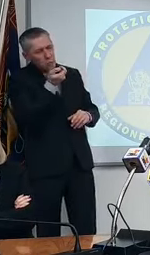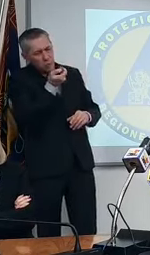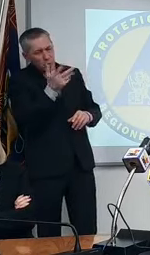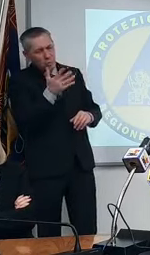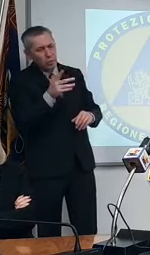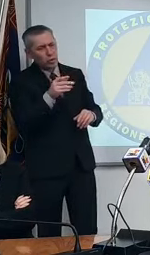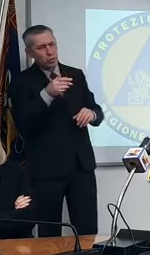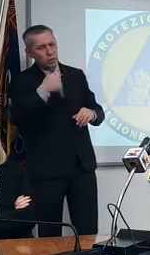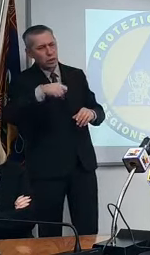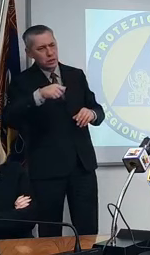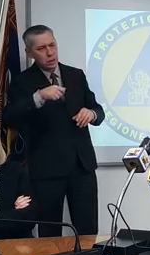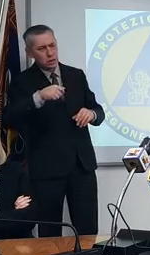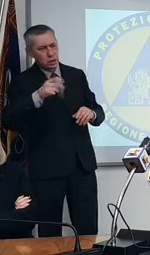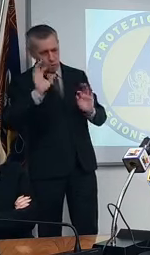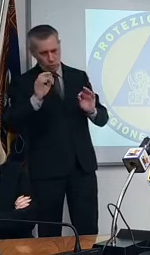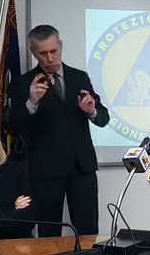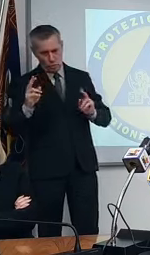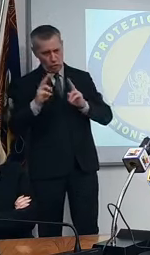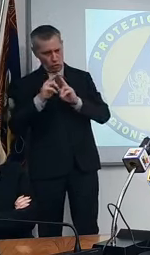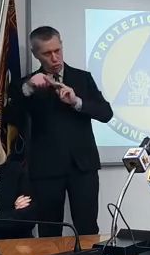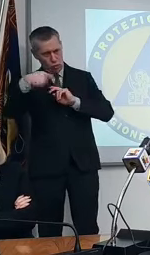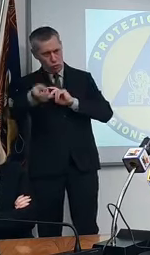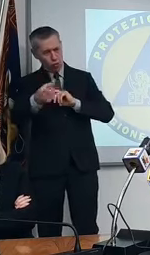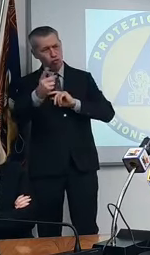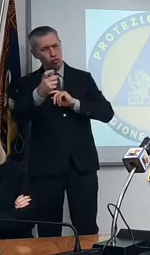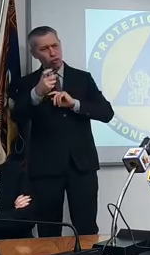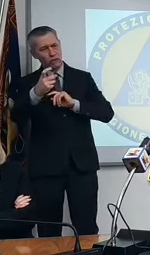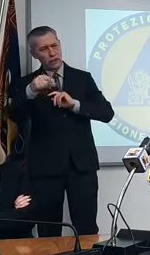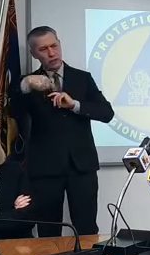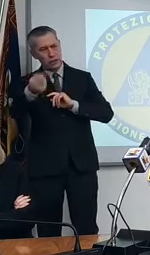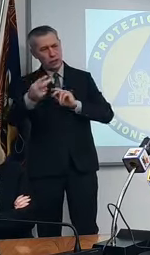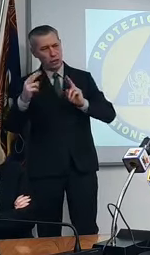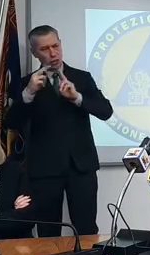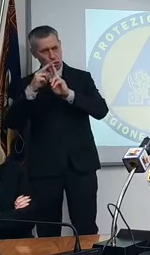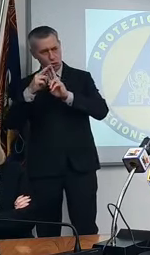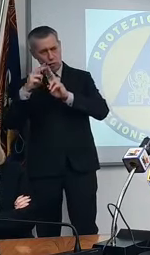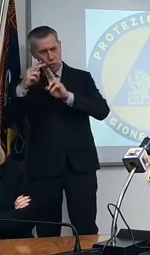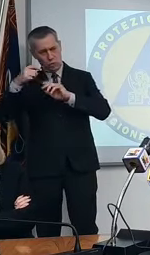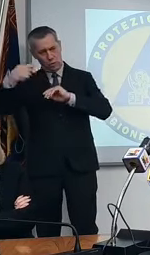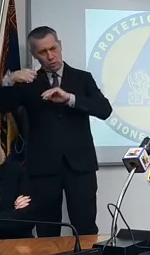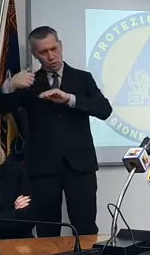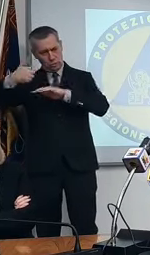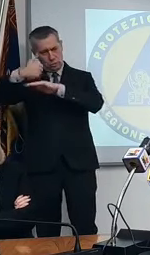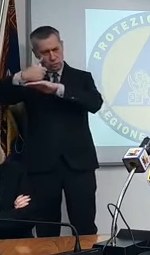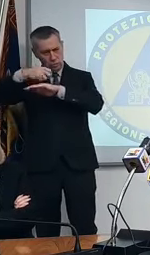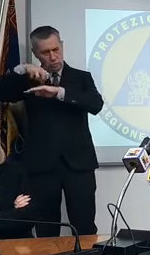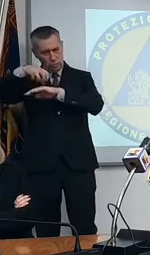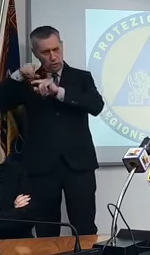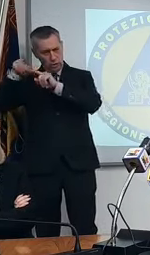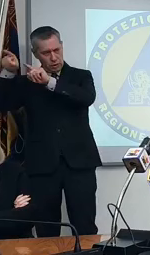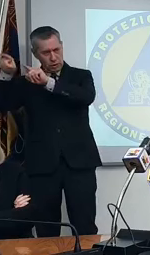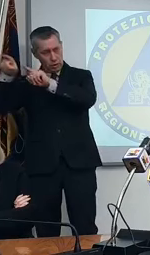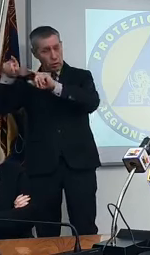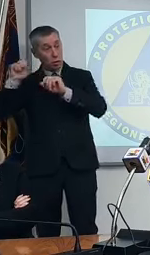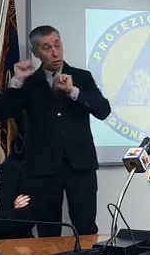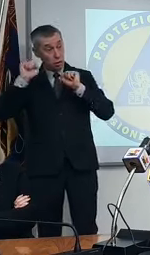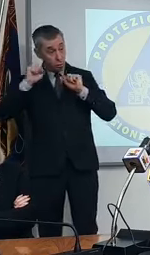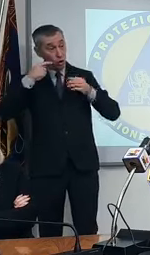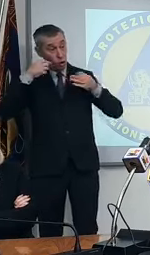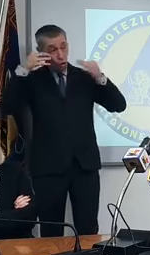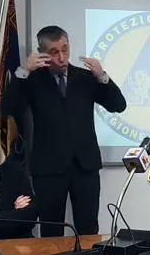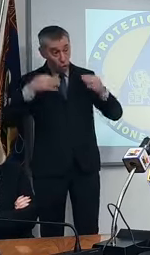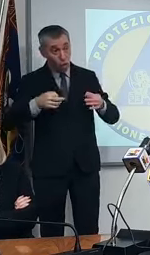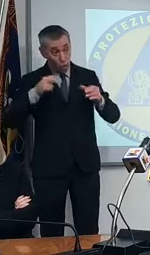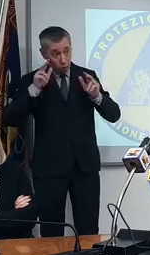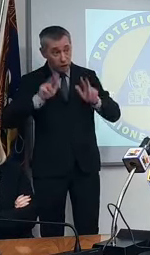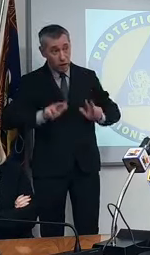di là dell'incontro che avrete con il Premier giovedì venerdì però è confermato l'eventuale cambio di colore cioè non c